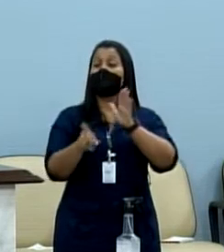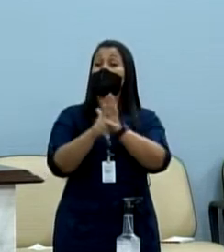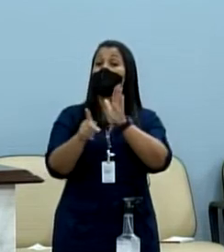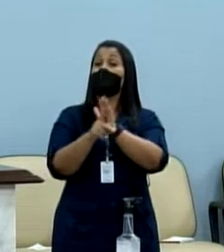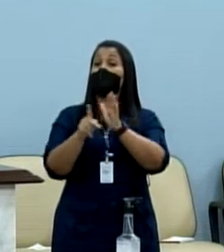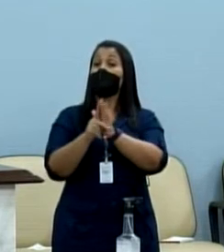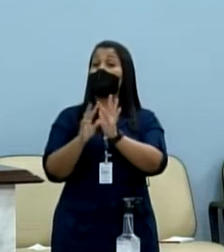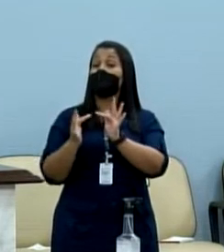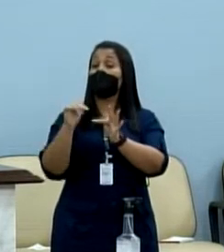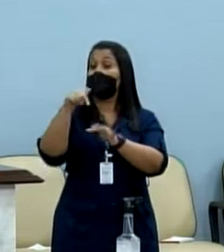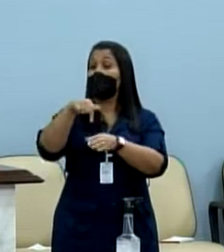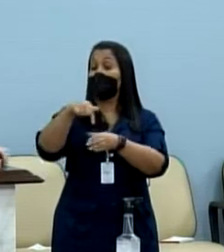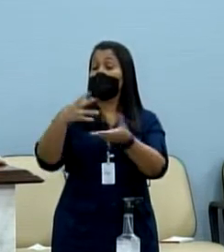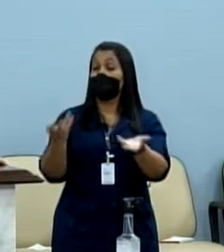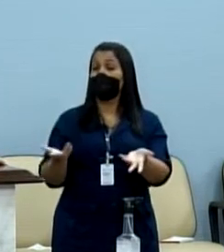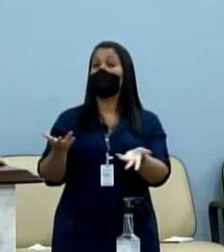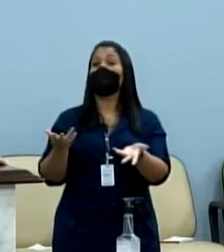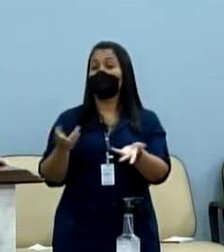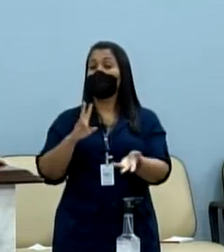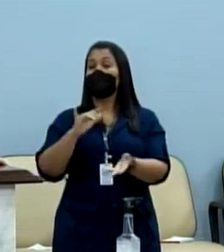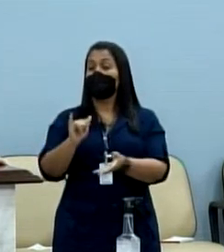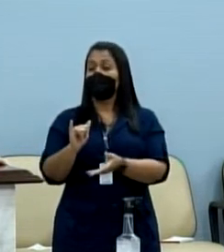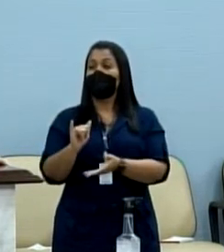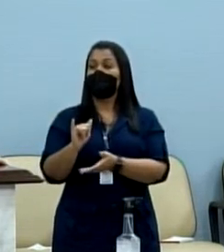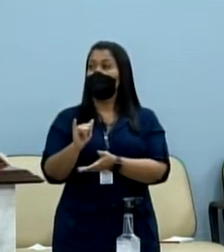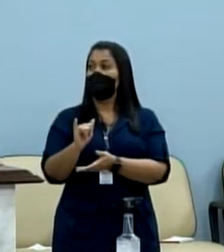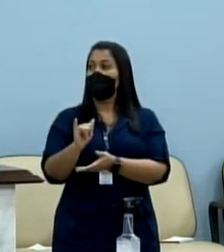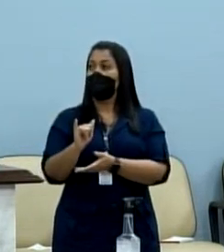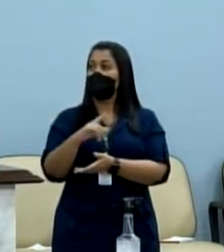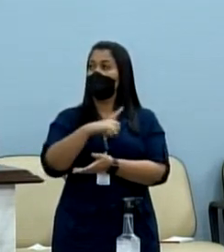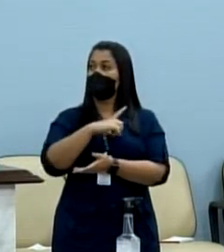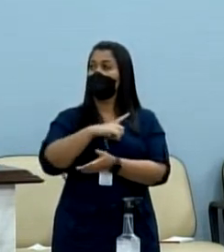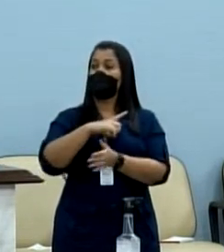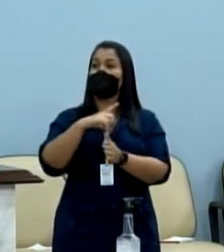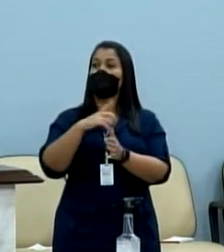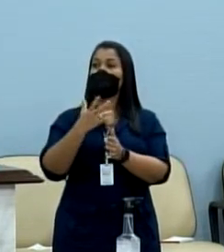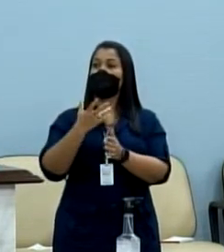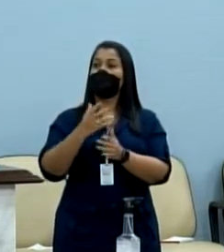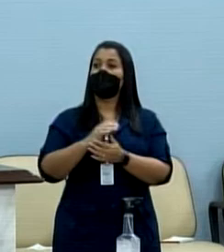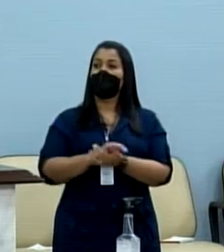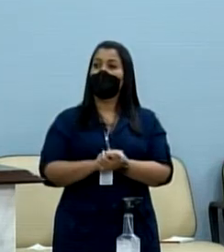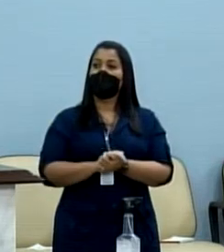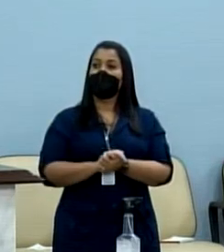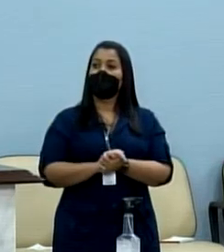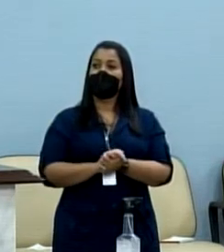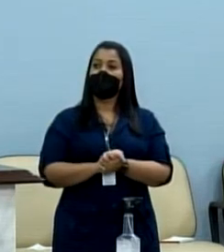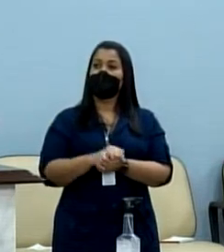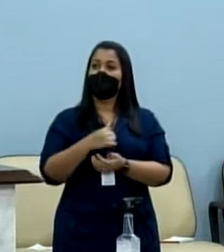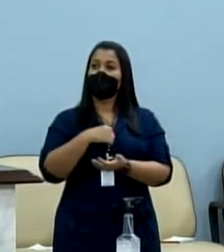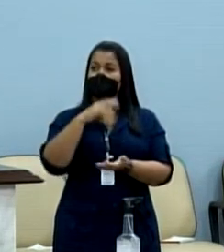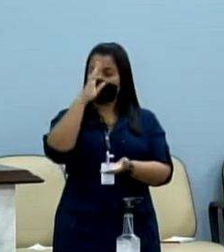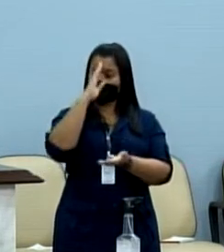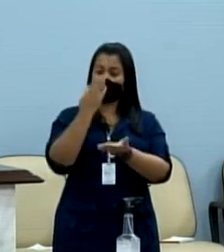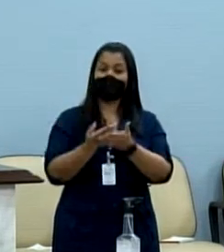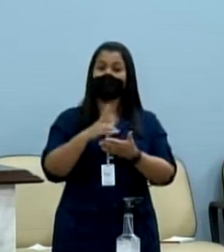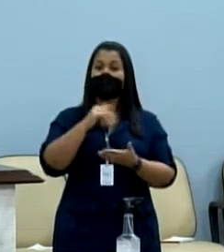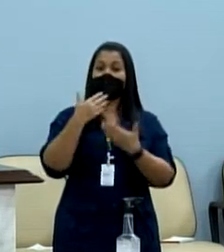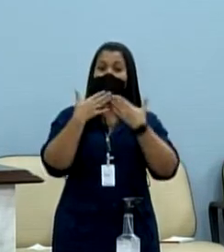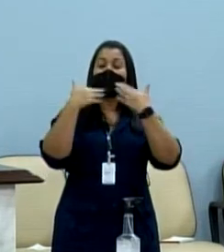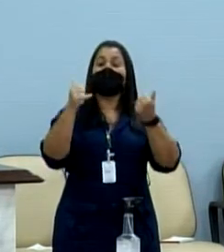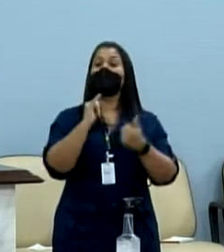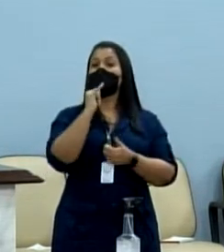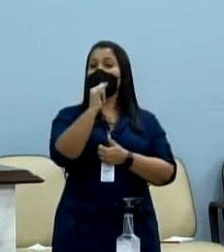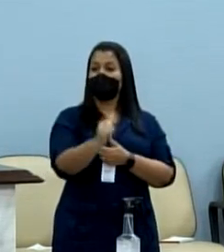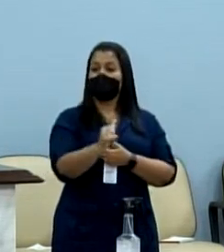como advogado, o Gustavo ficou a respeito disso, então acredito que ninguém melhor do que ele para falar